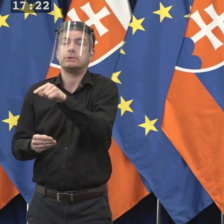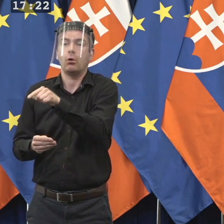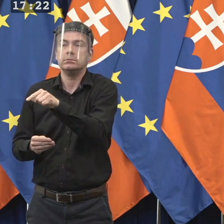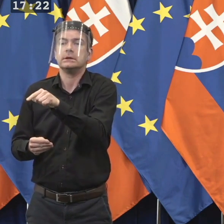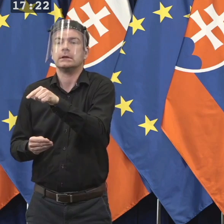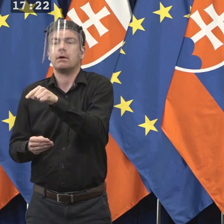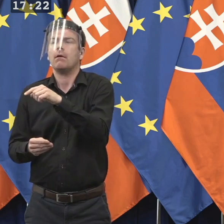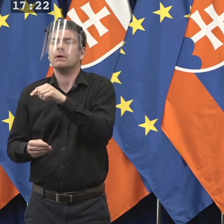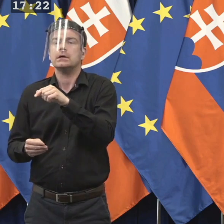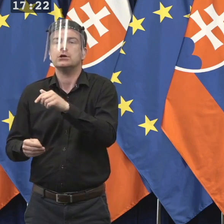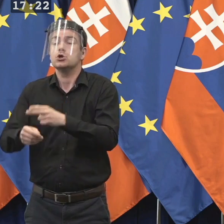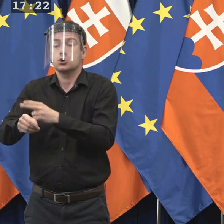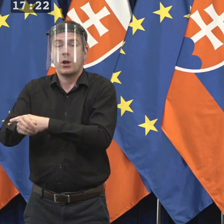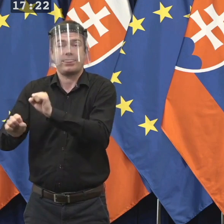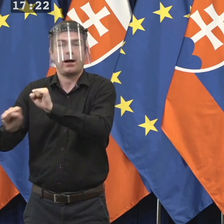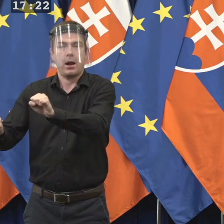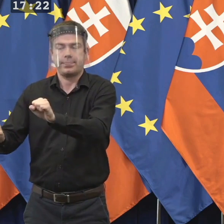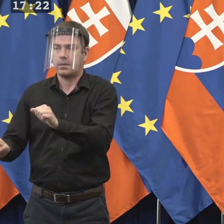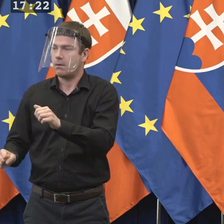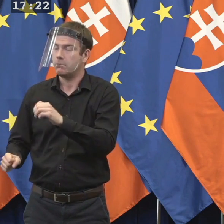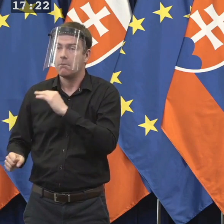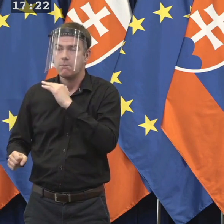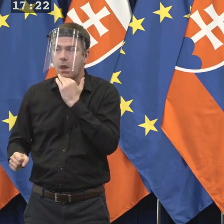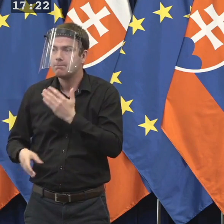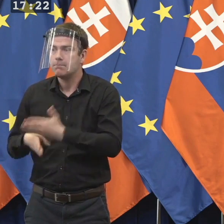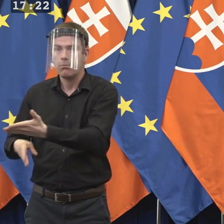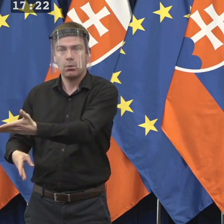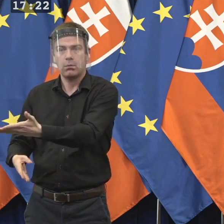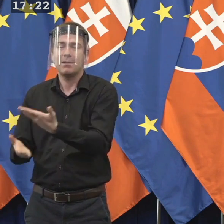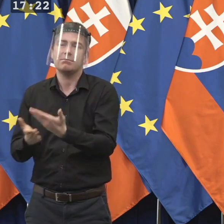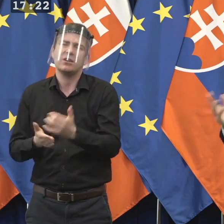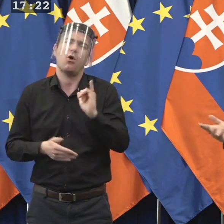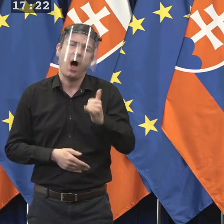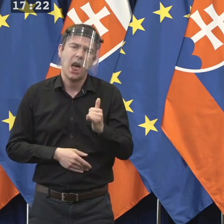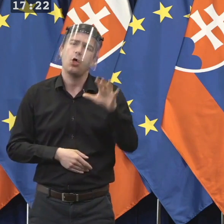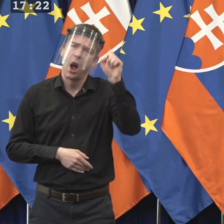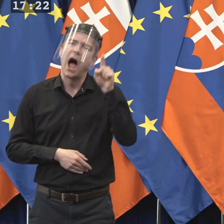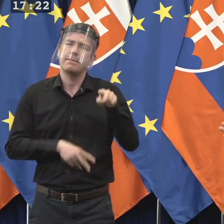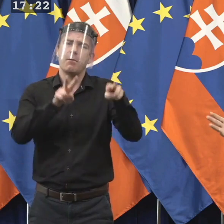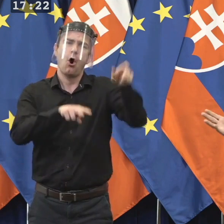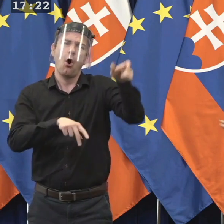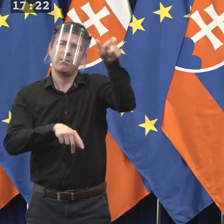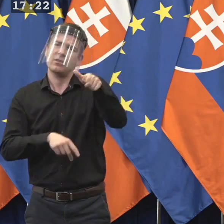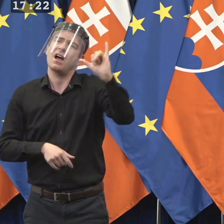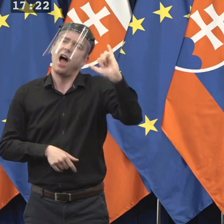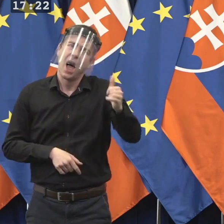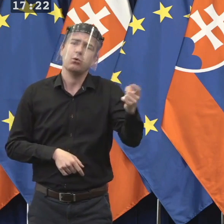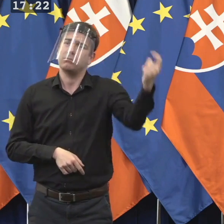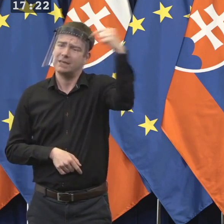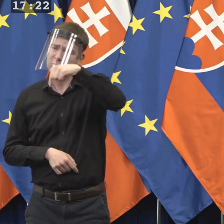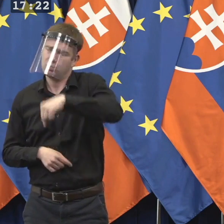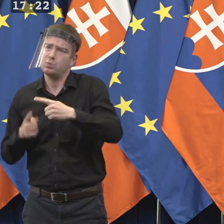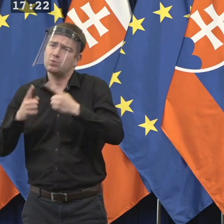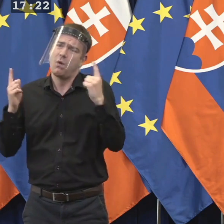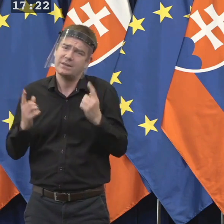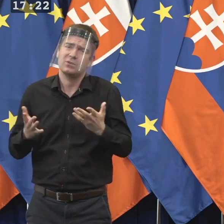ľuďmi testovanými. Čiže veľmi rád by sme im povedali, že áno, jasné, aj z druhej strany sveta opatrovateľky, žiadne pravidlá